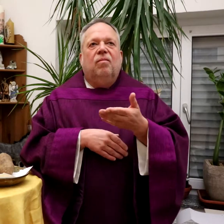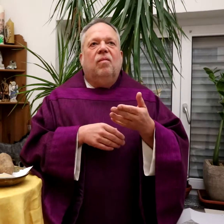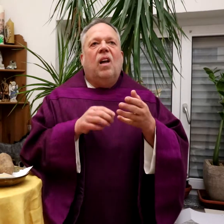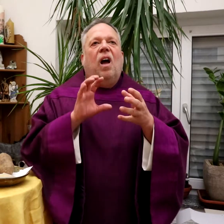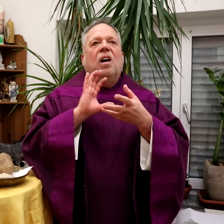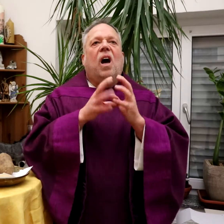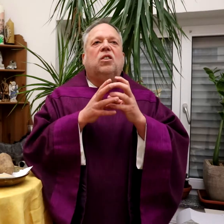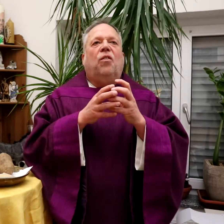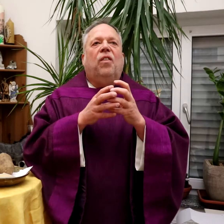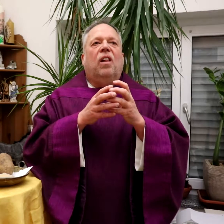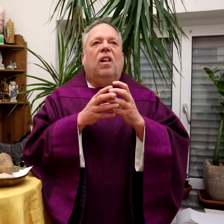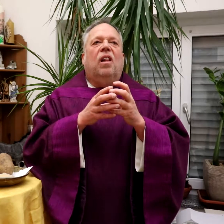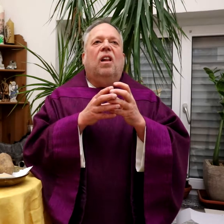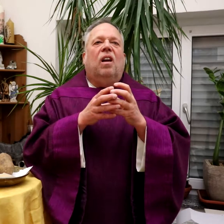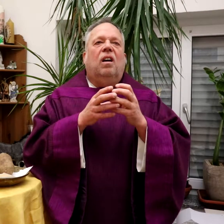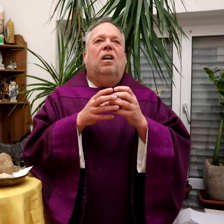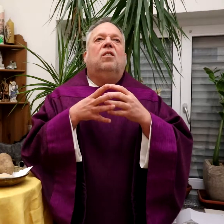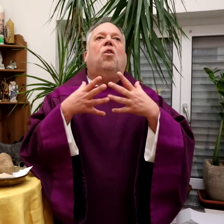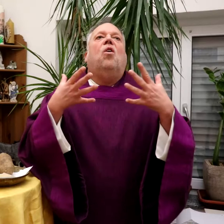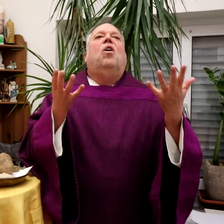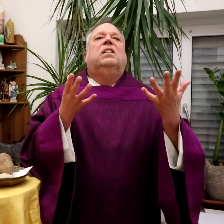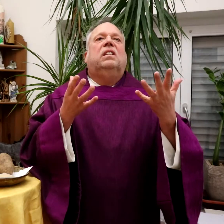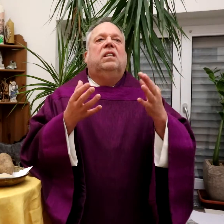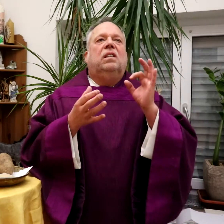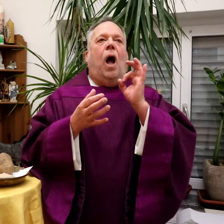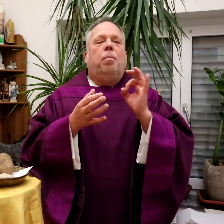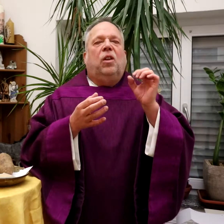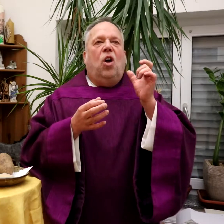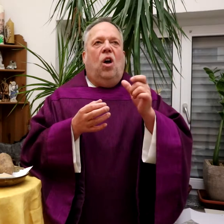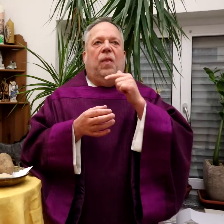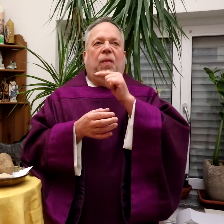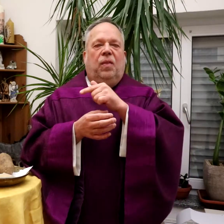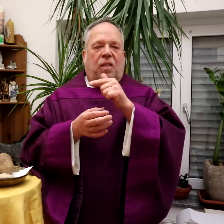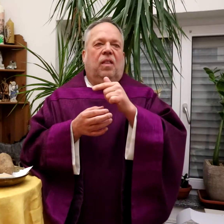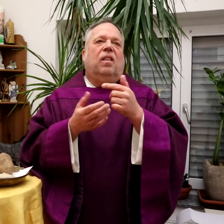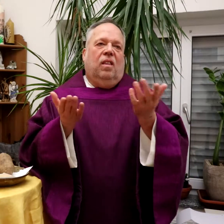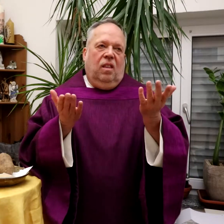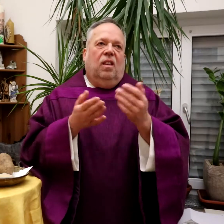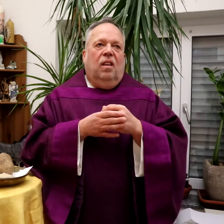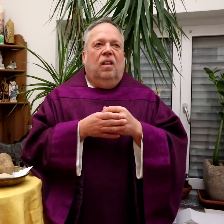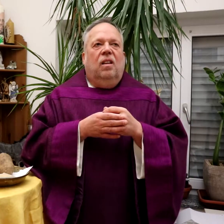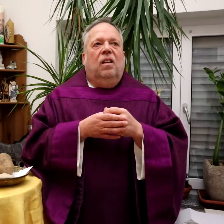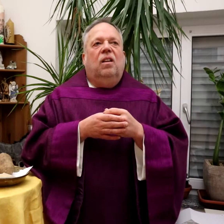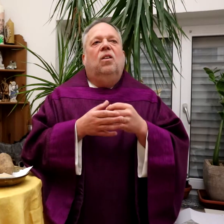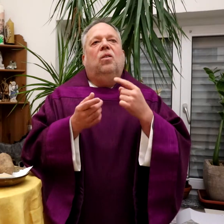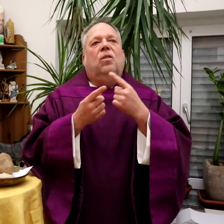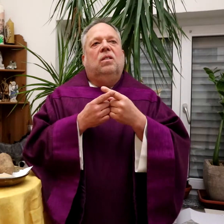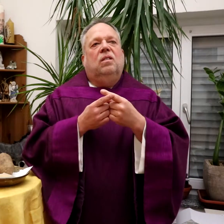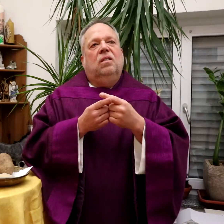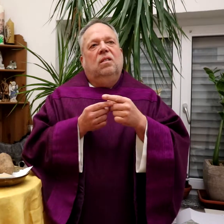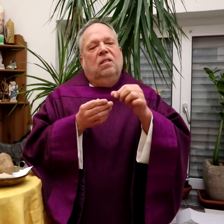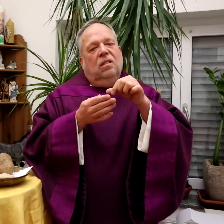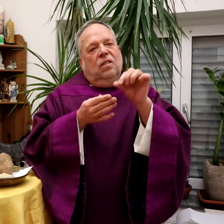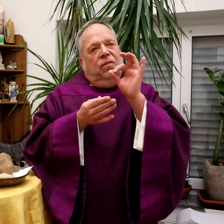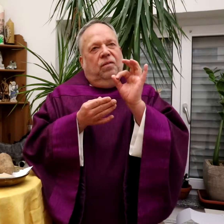Hier haben wir zwei Beispiele. Das eine sind Kartoffeln, die sind natürlich sozusagen riesige Samenkörner.